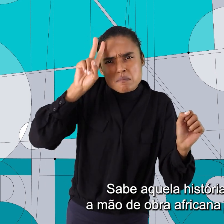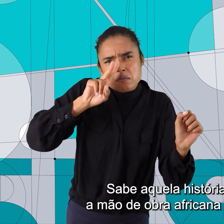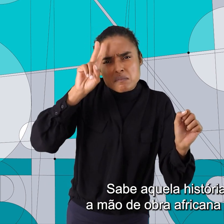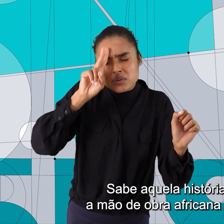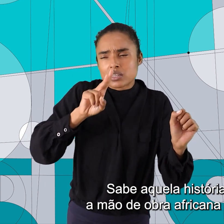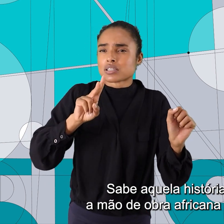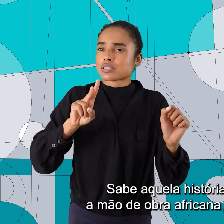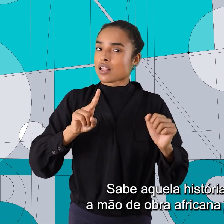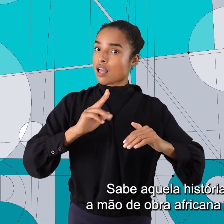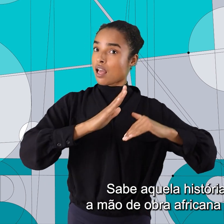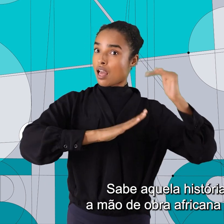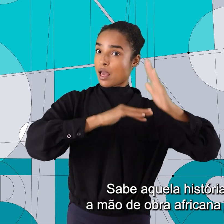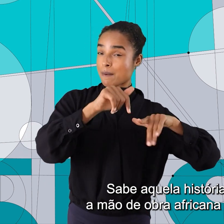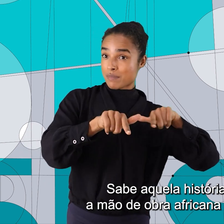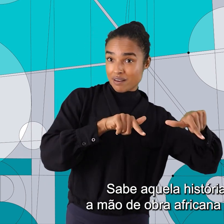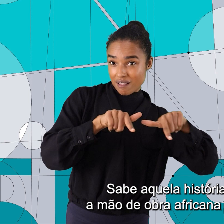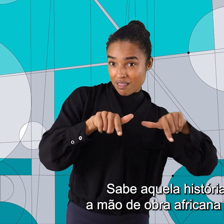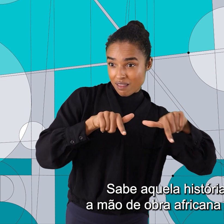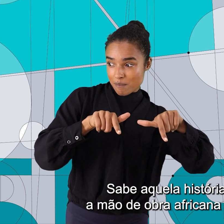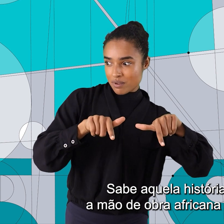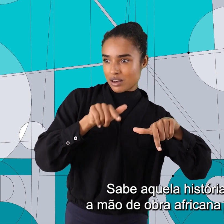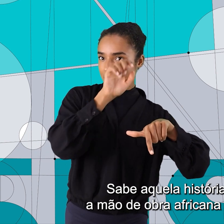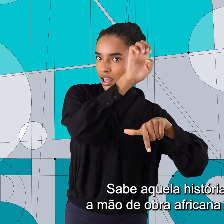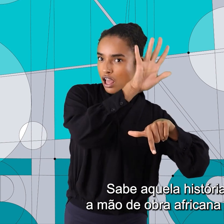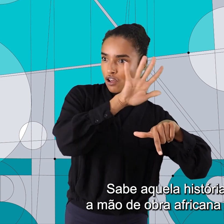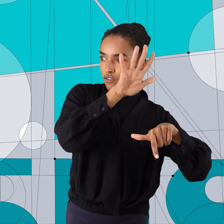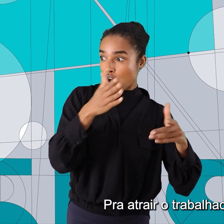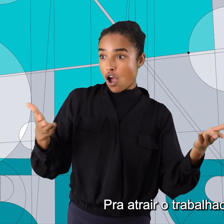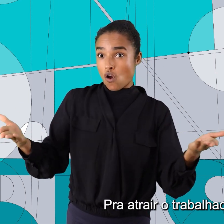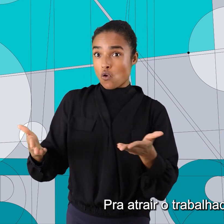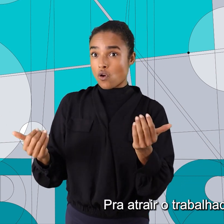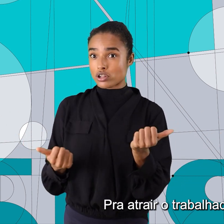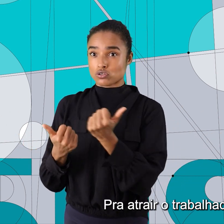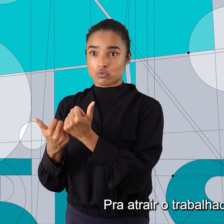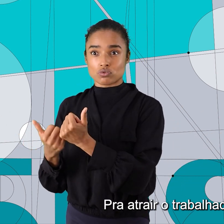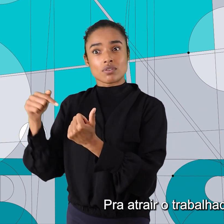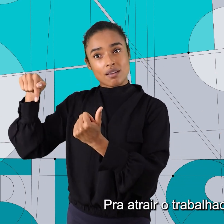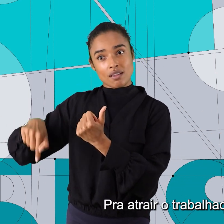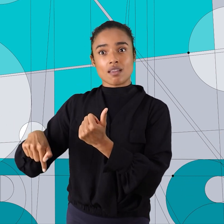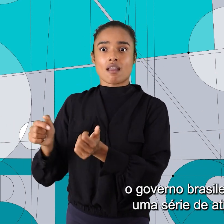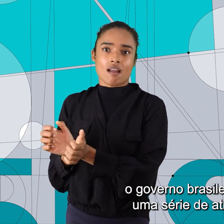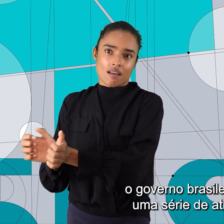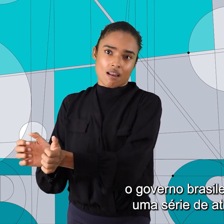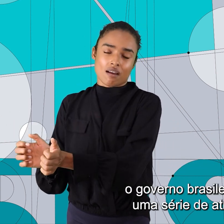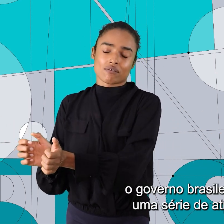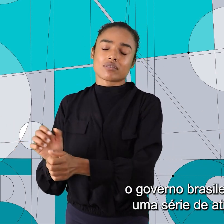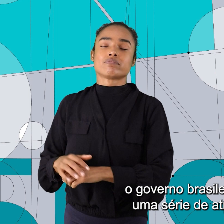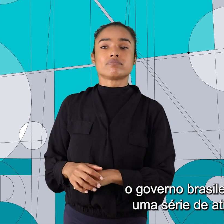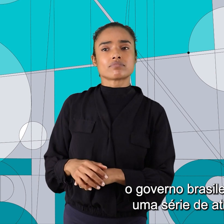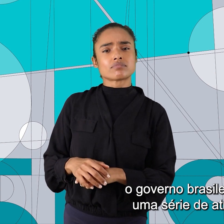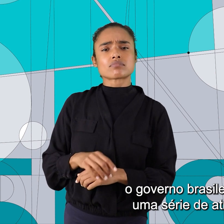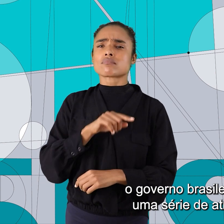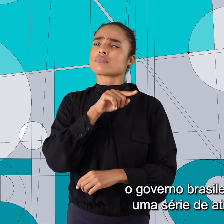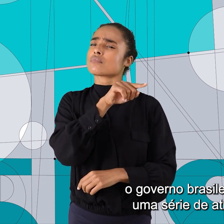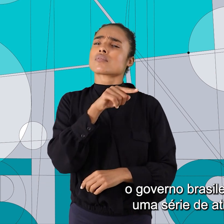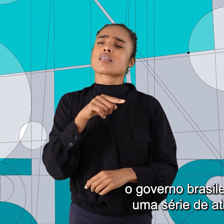trocar a mão de obra africana pela europeia? Para atrair o trabalhador europeu, o governo brasileiro dava